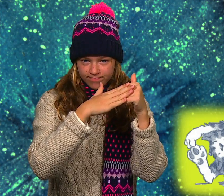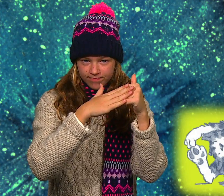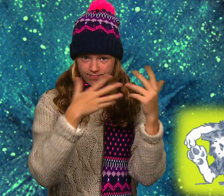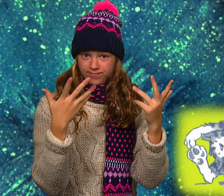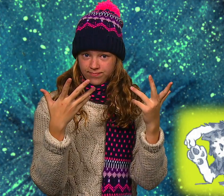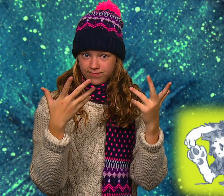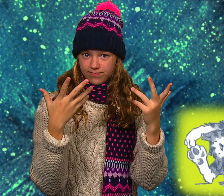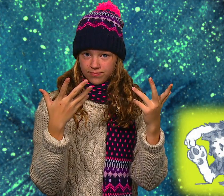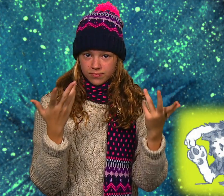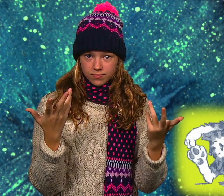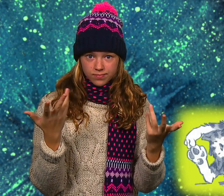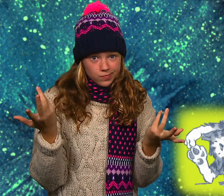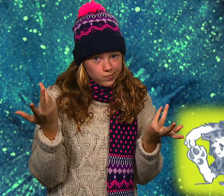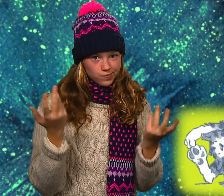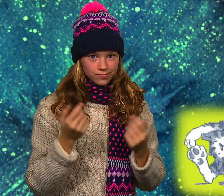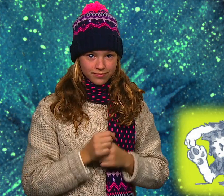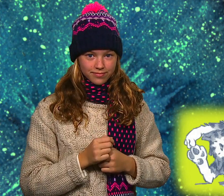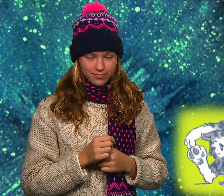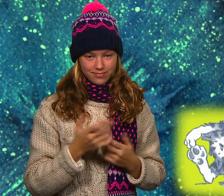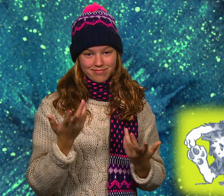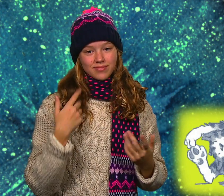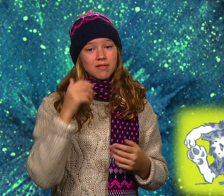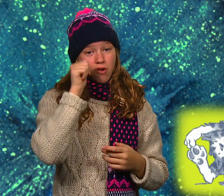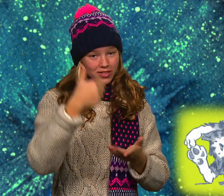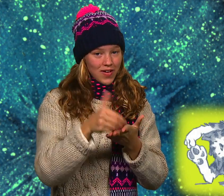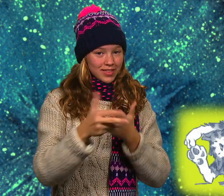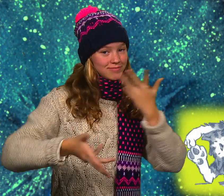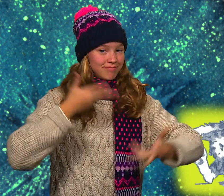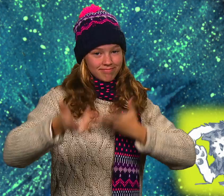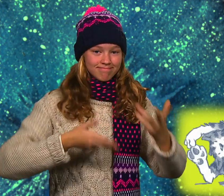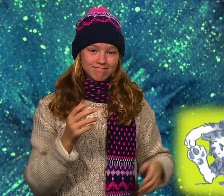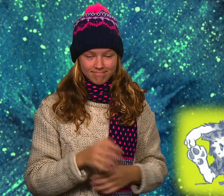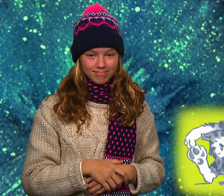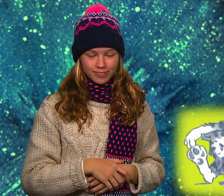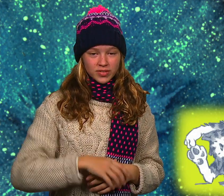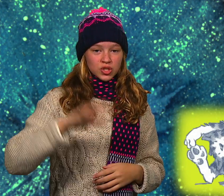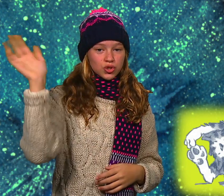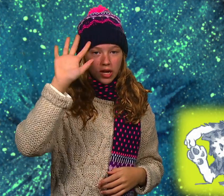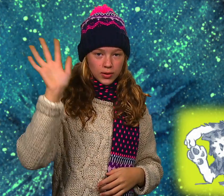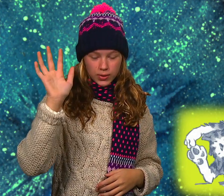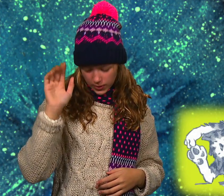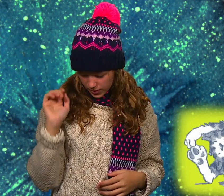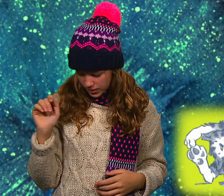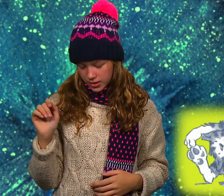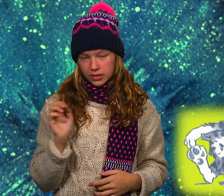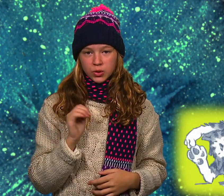Die beiden machen das und buddeln. Und wie geht es wohl weiter? Morgen erzähle ich weiter. Tschüss.